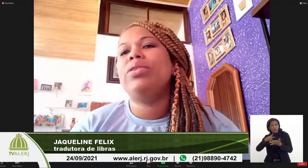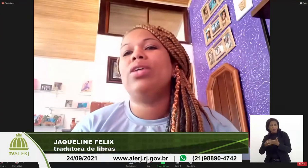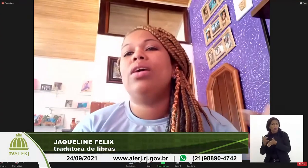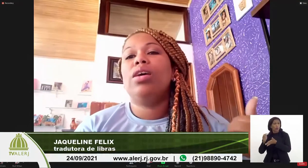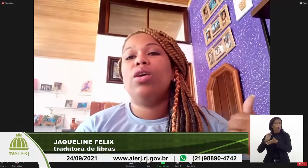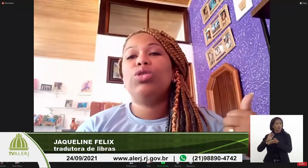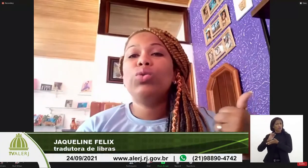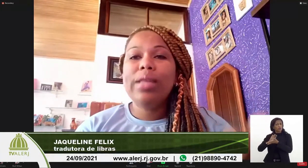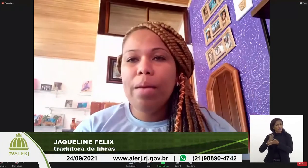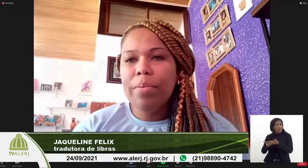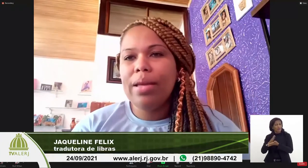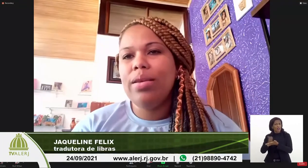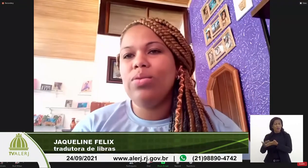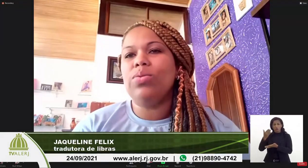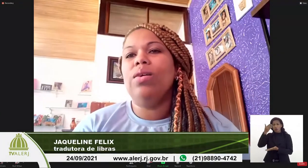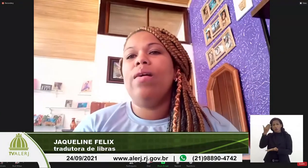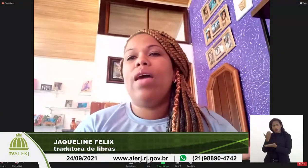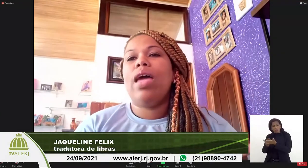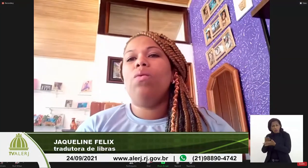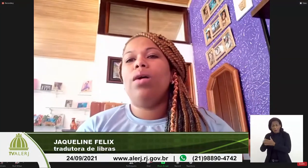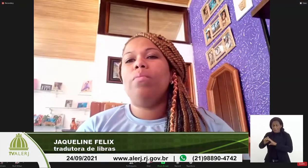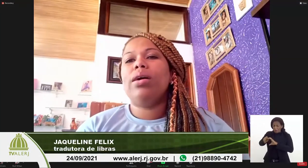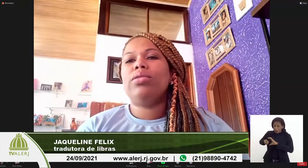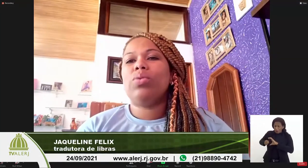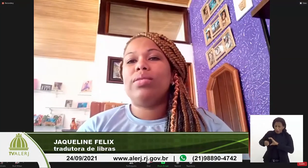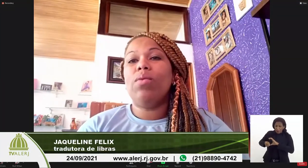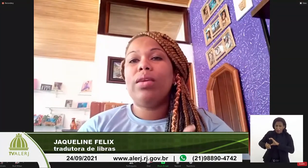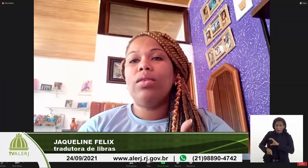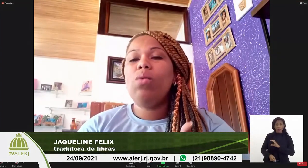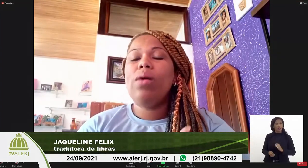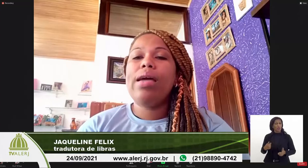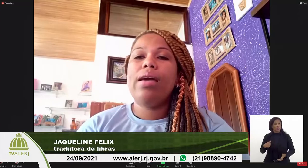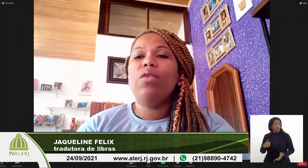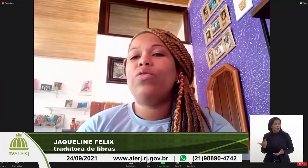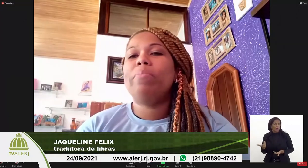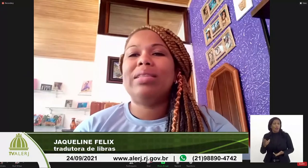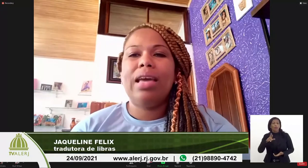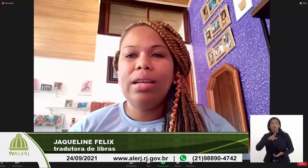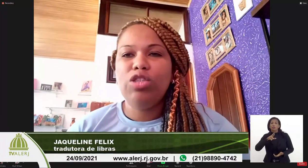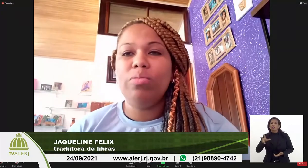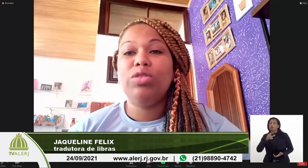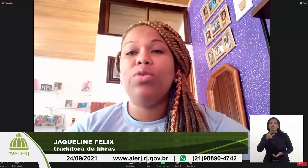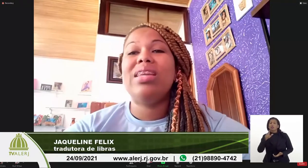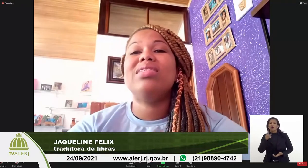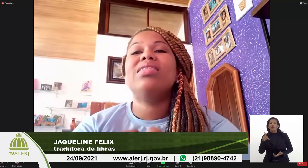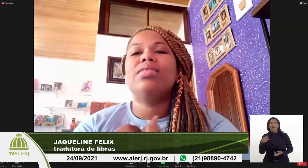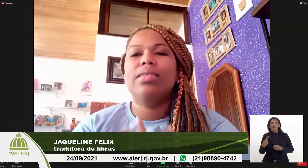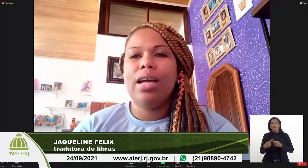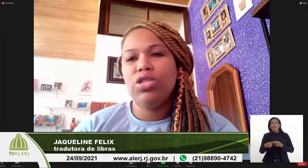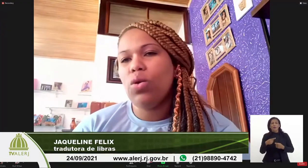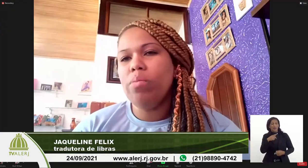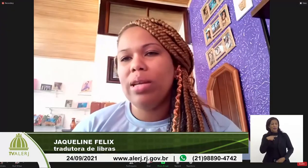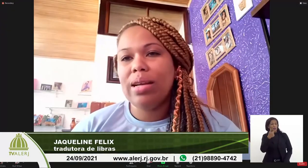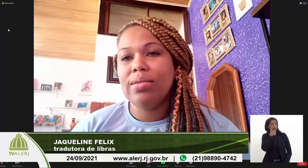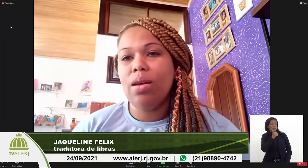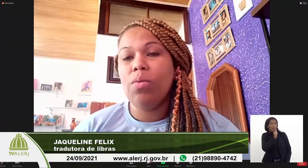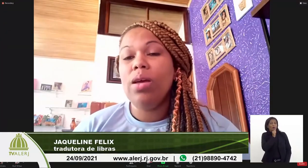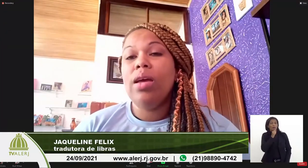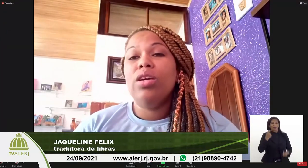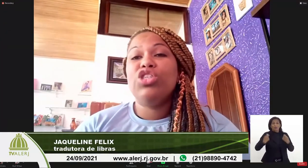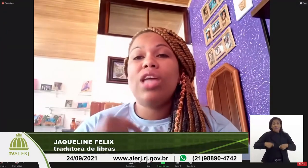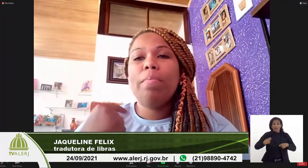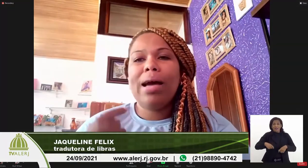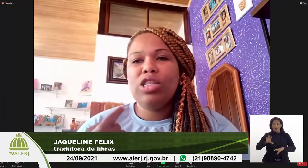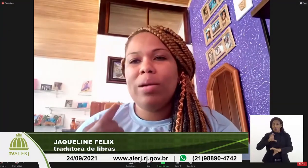intérprete, eu estudei para isso. É uma situação que não foi paternalismo, mas foi necessidade de comunicação.